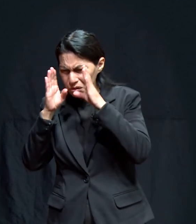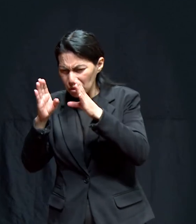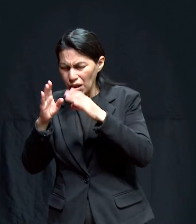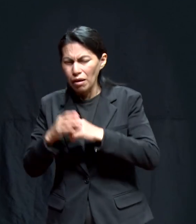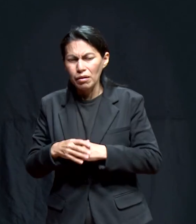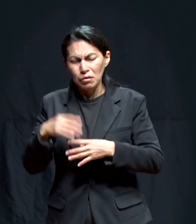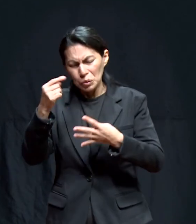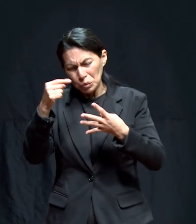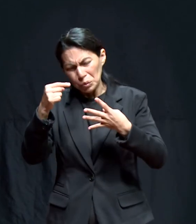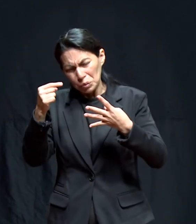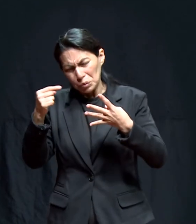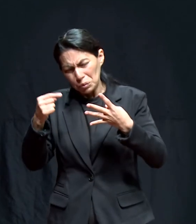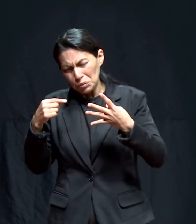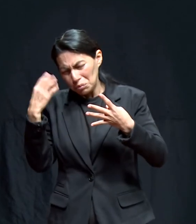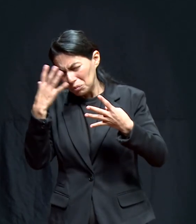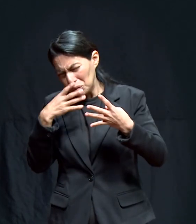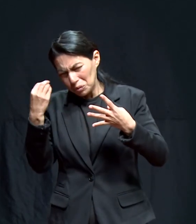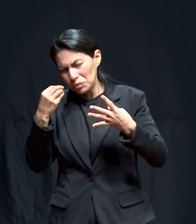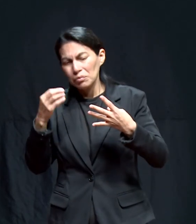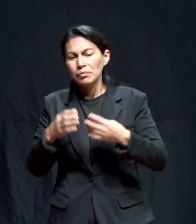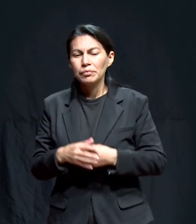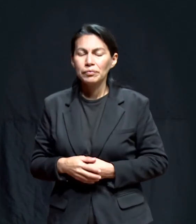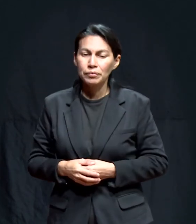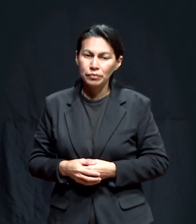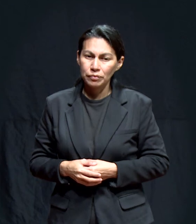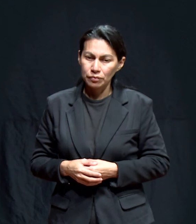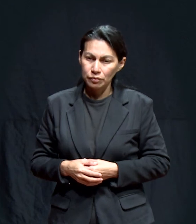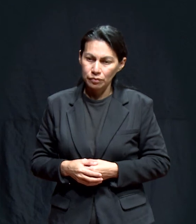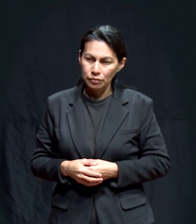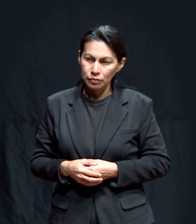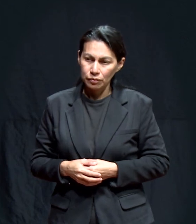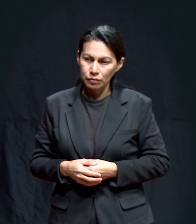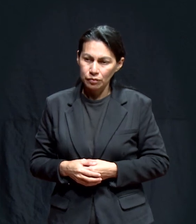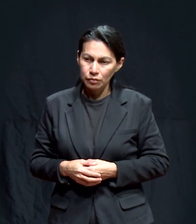dedicada. Y me empezó a decir cosas bonitas, ¿no?